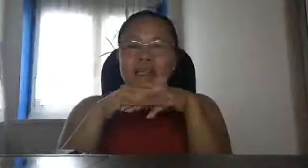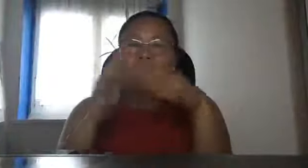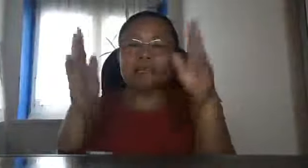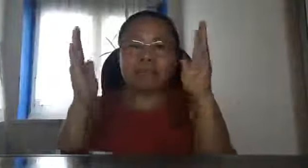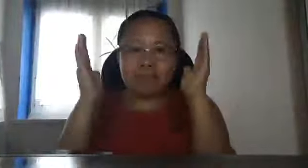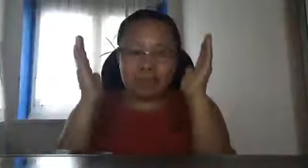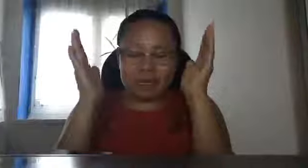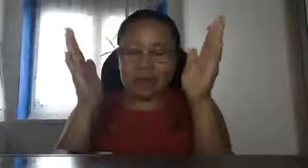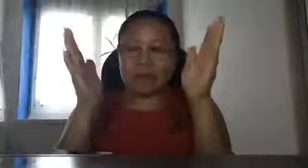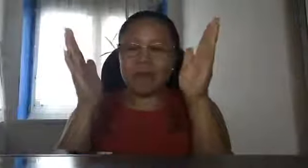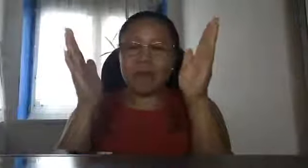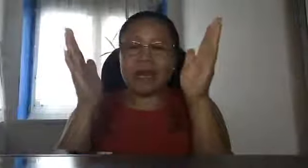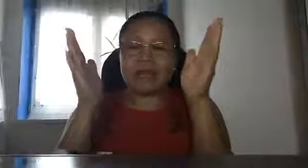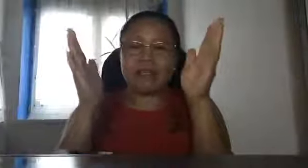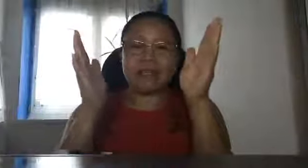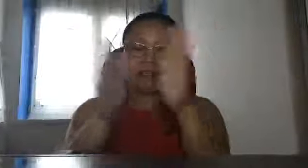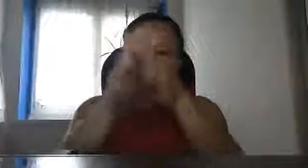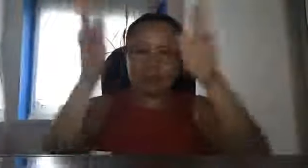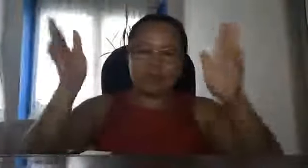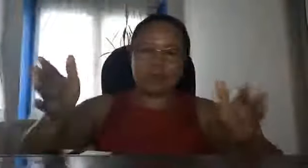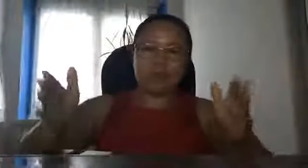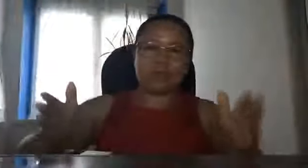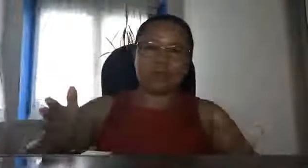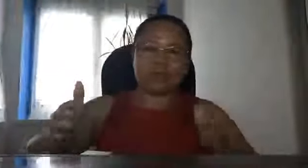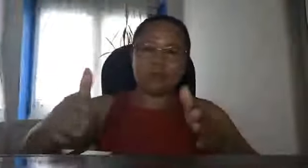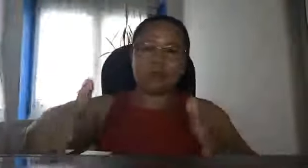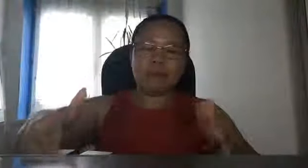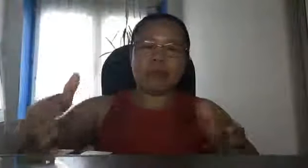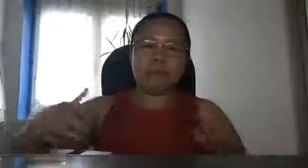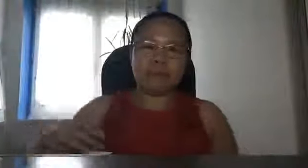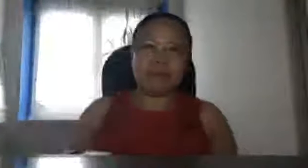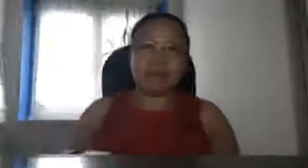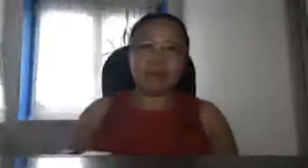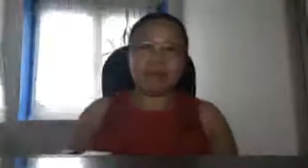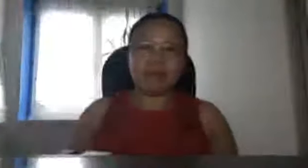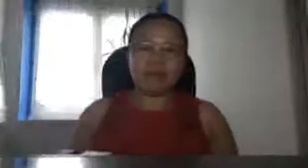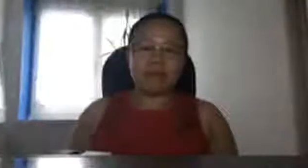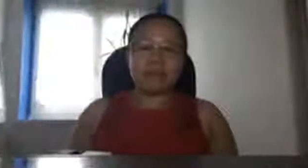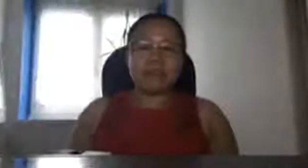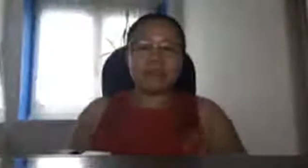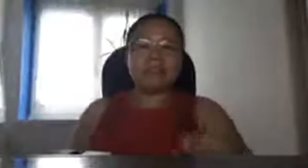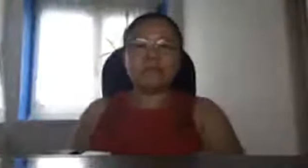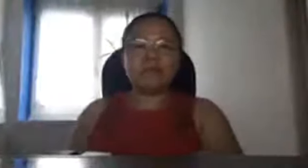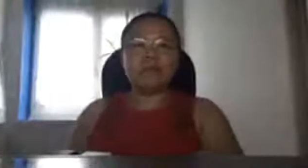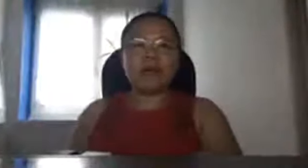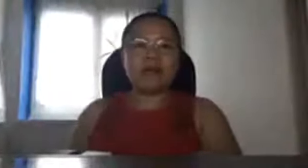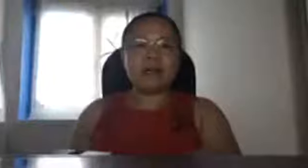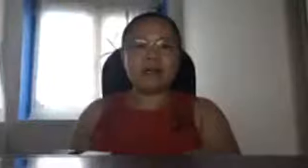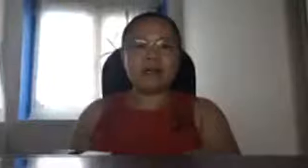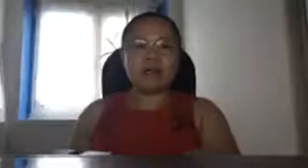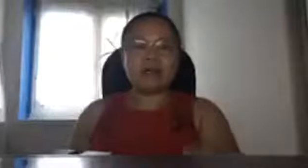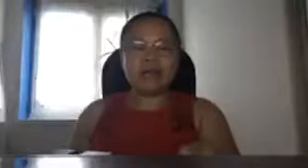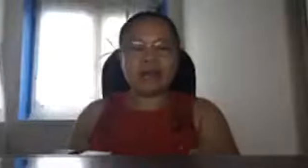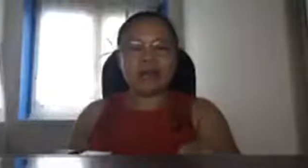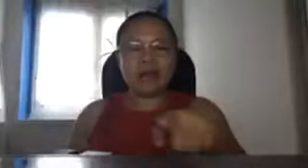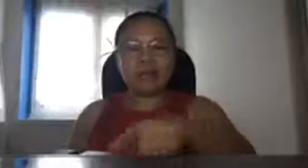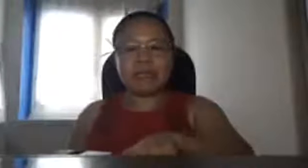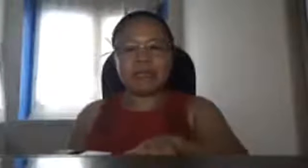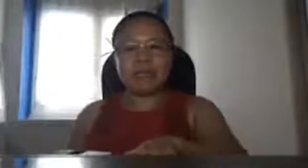isipin nyo na lang po guys sa isang subdivision di po ba may kapitbahay ka sino po ba ang dadamay sa